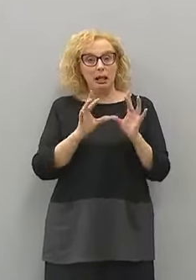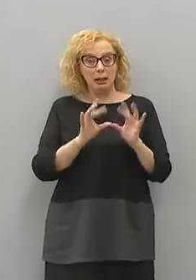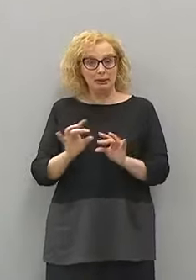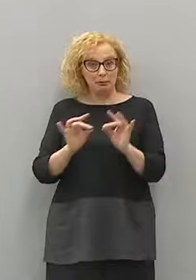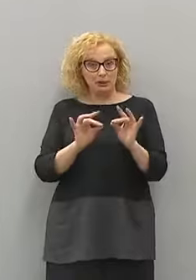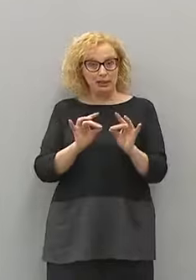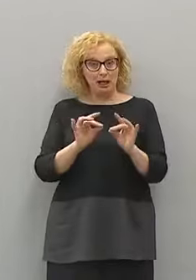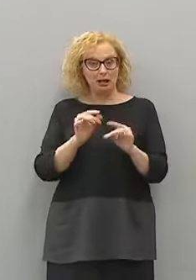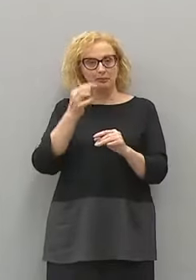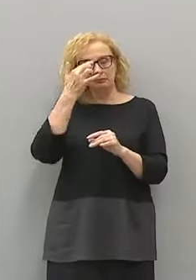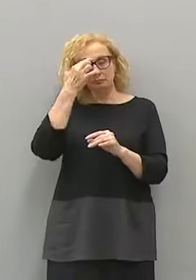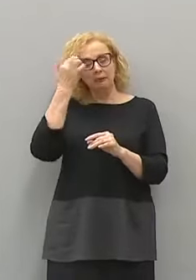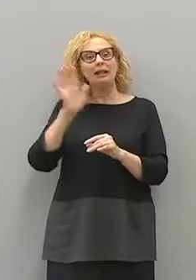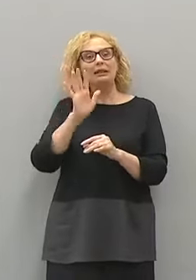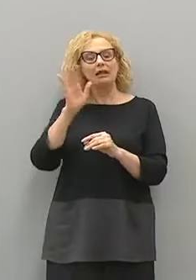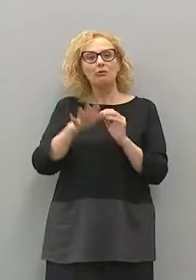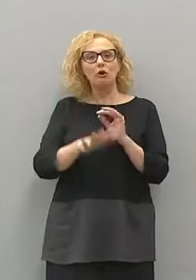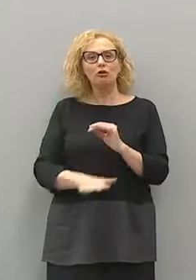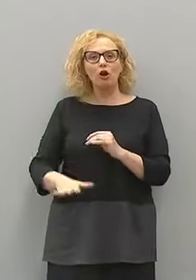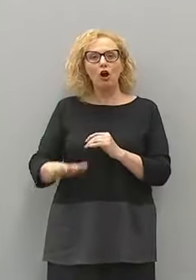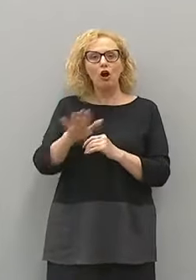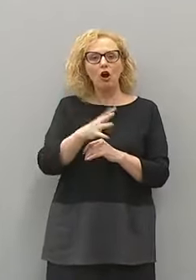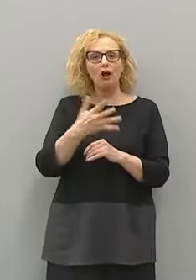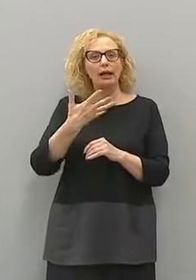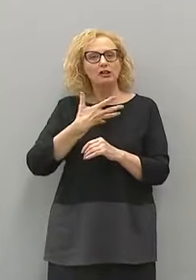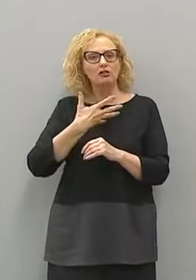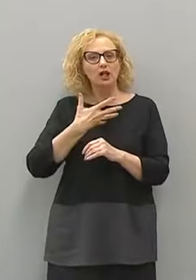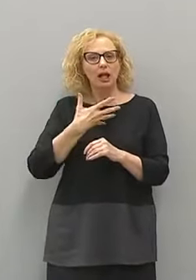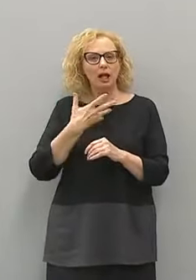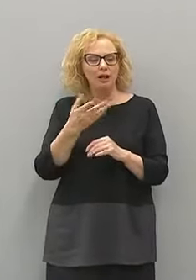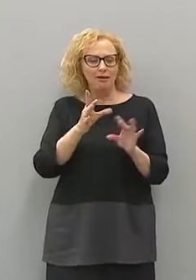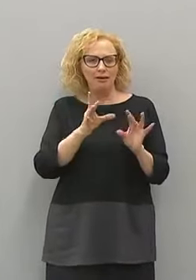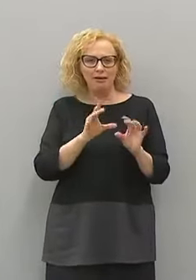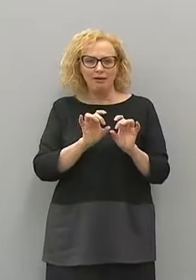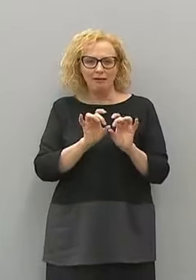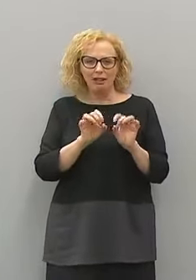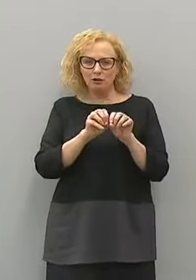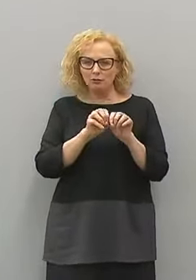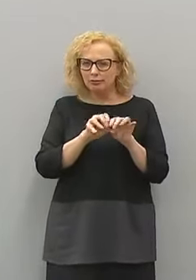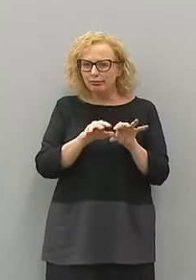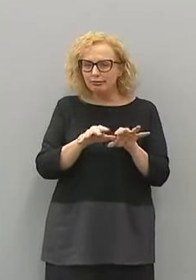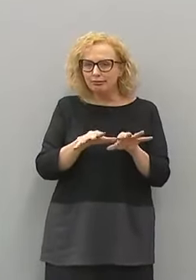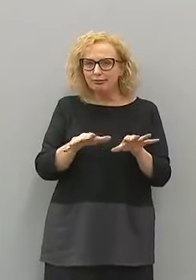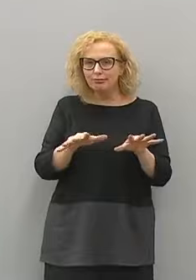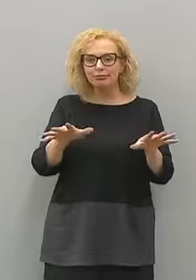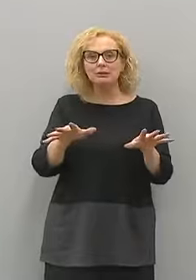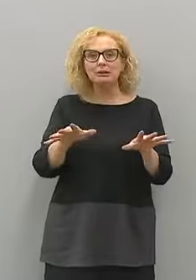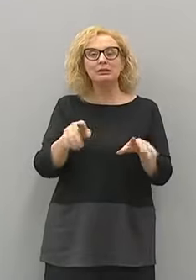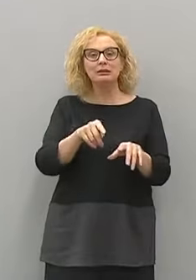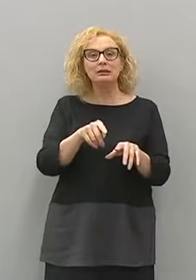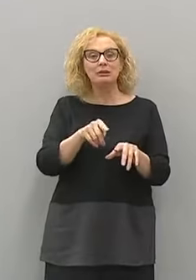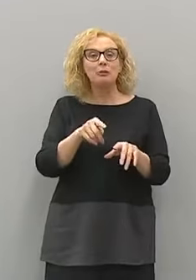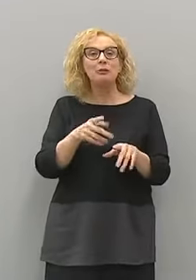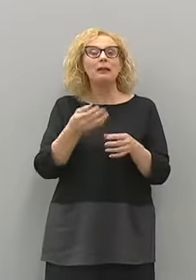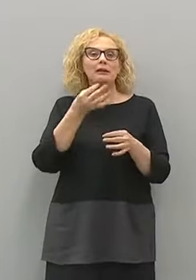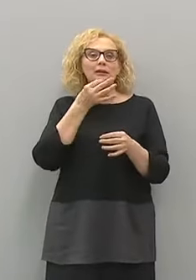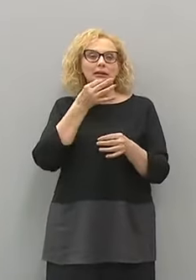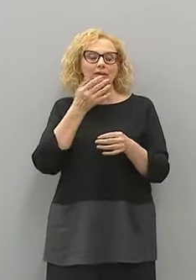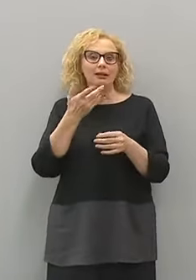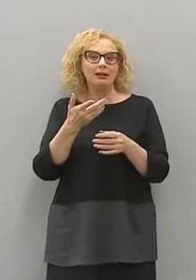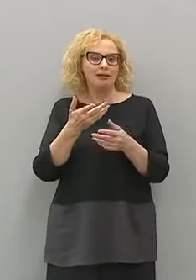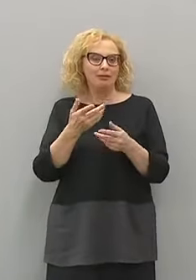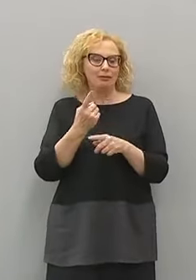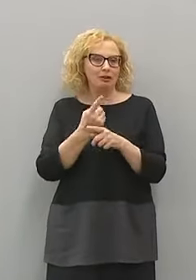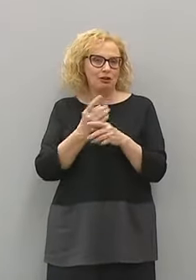una zona sta effettivamente girando il virus, chiaramente l'approccio di sanità pubblica è diversa.